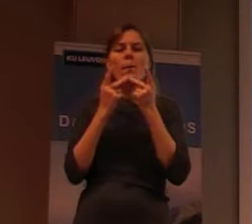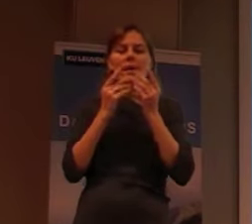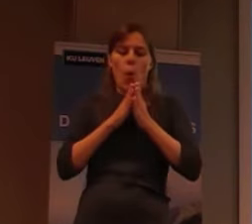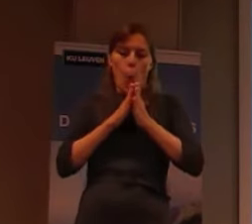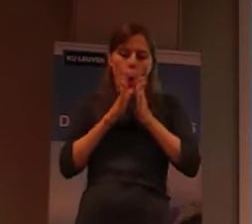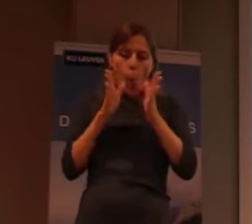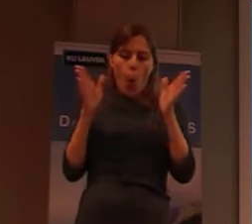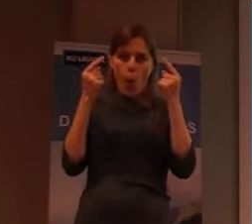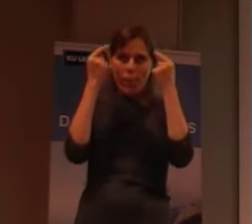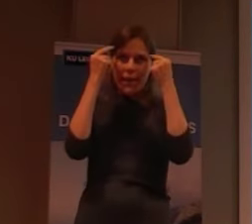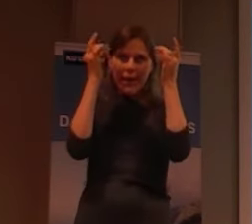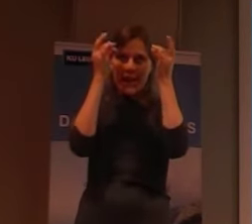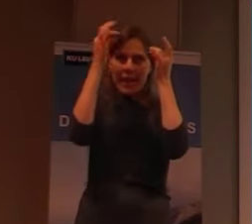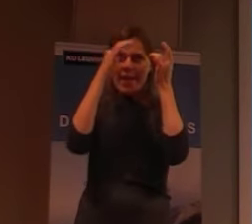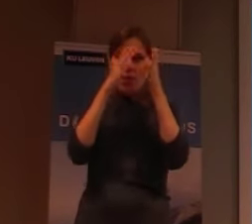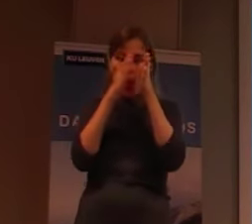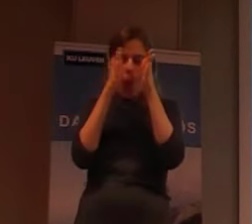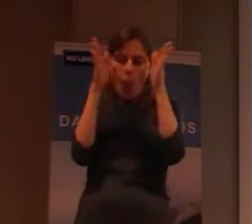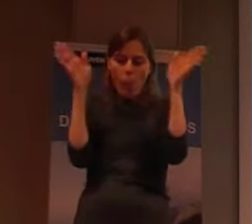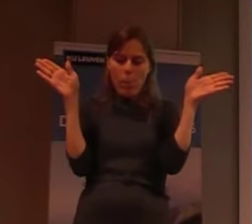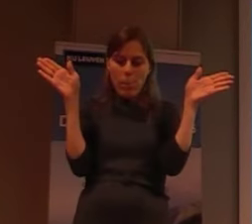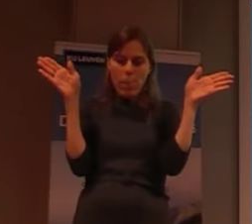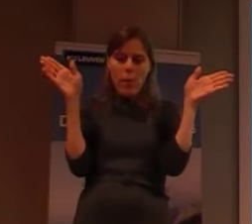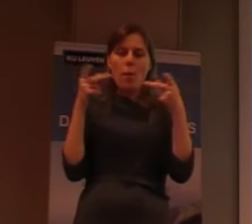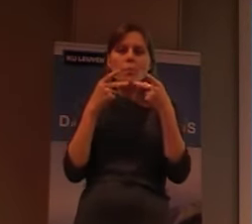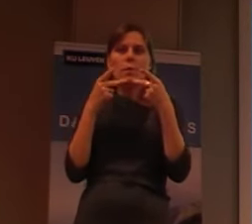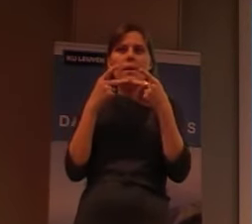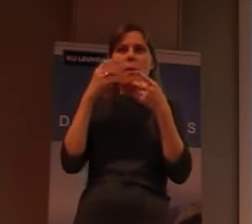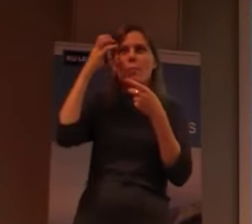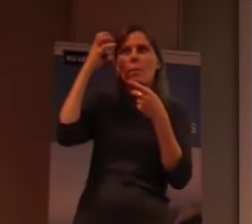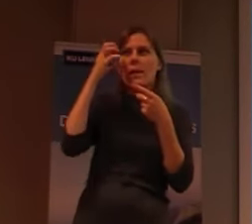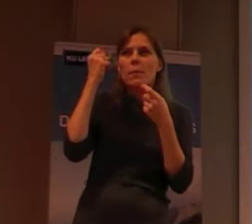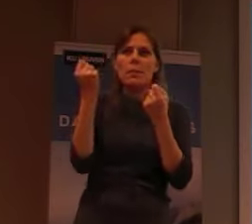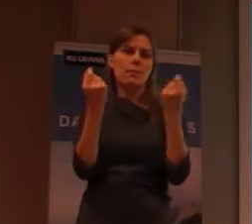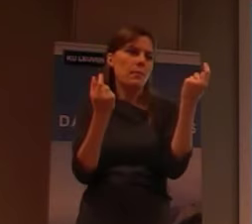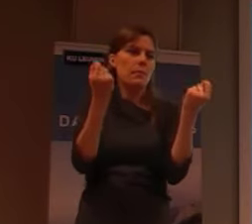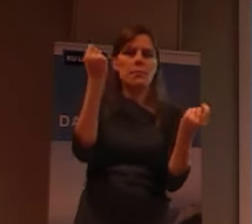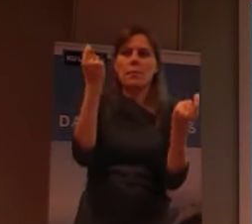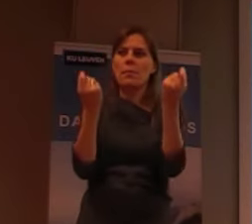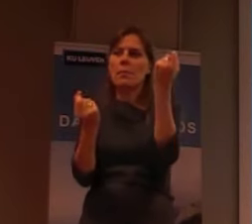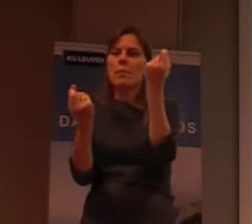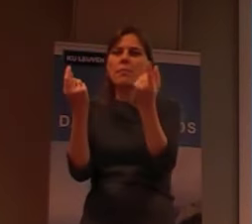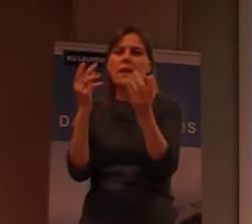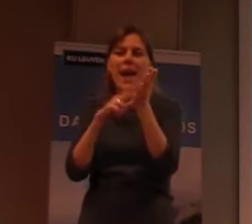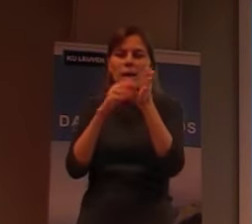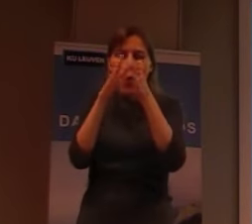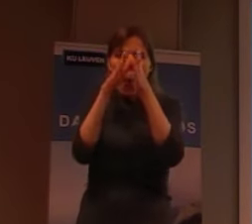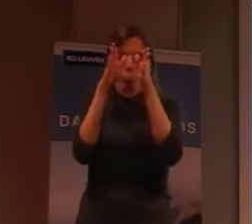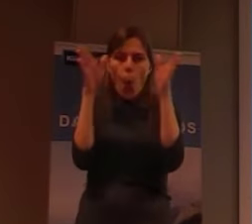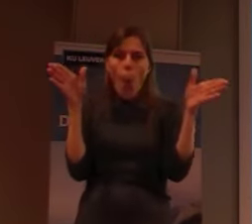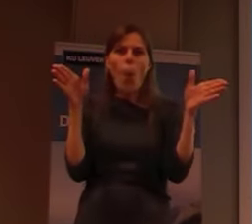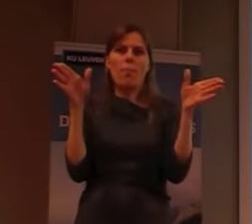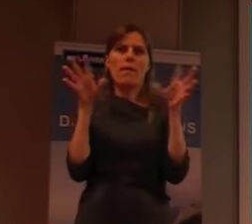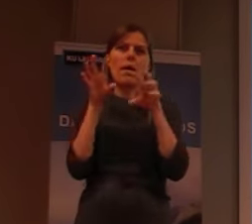zeer geëngageerde geest, eigenlijk, de problemen, die op ons afkomen, van, daar ook echt iets mee te gaan doen.